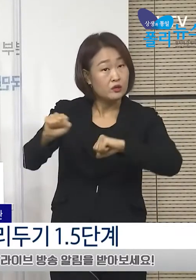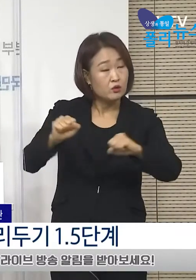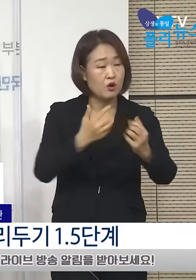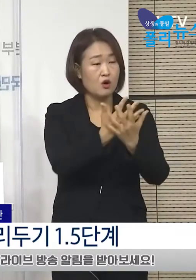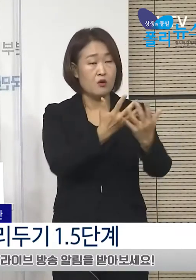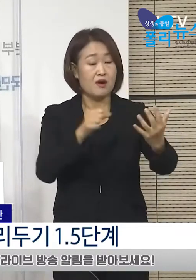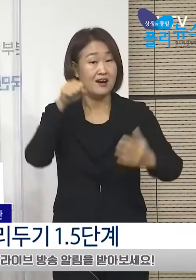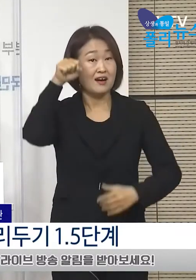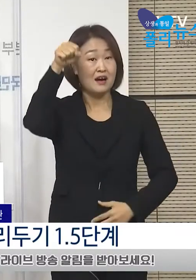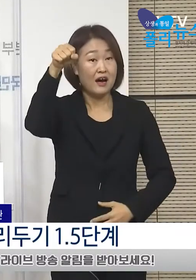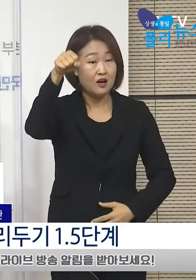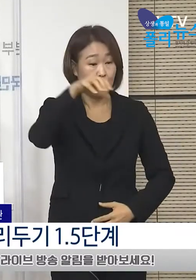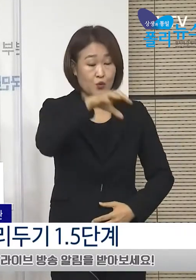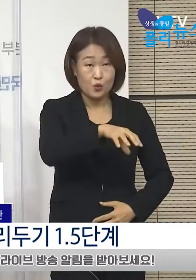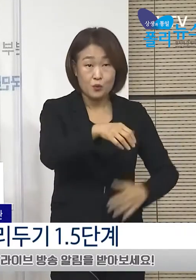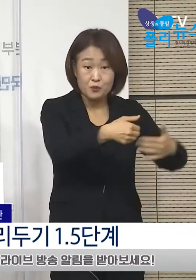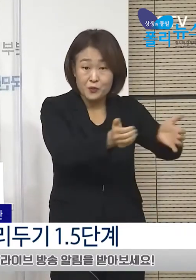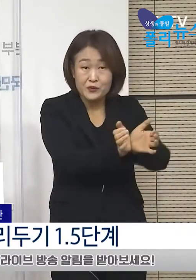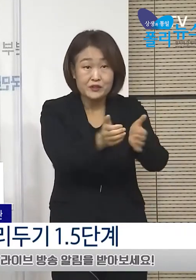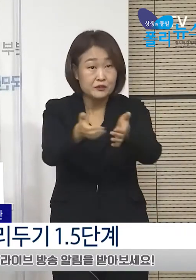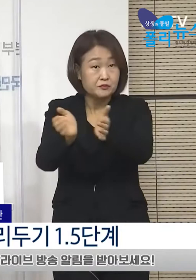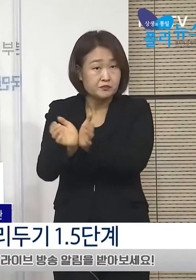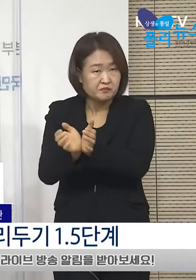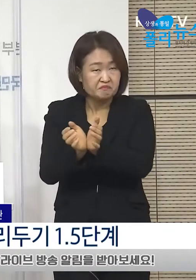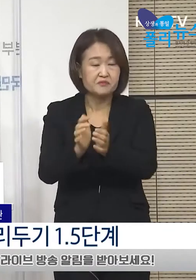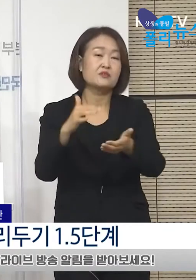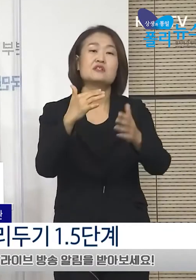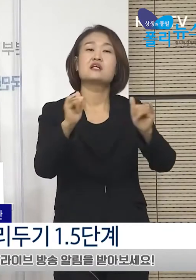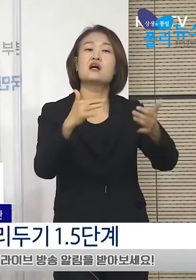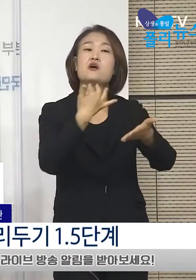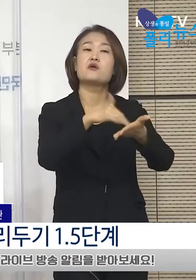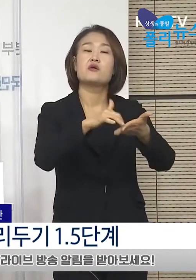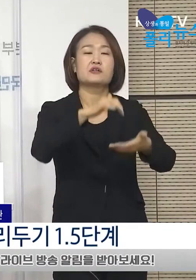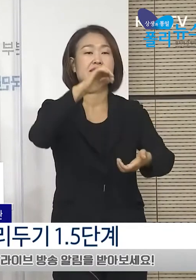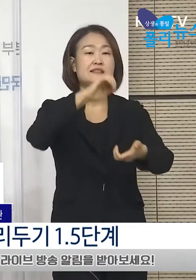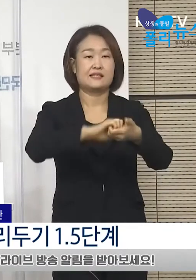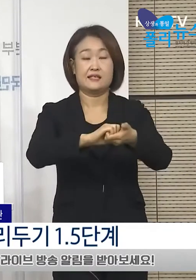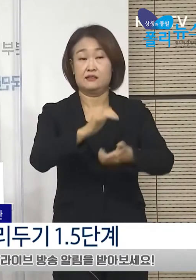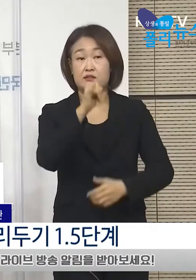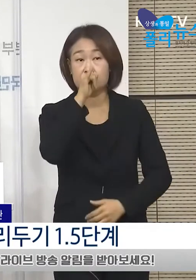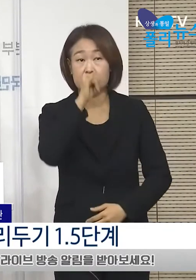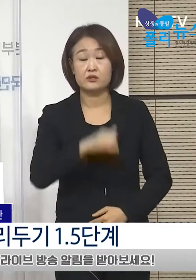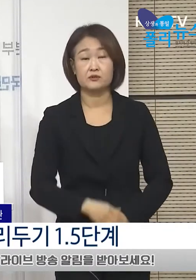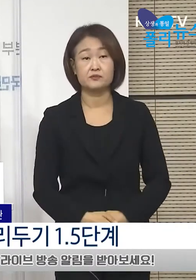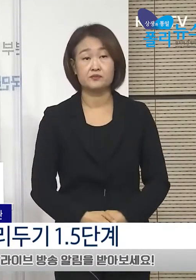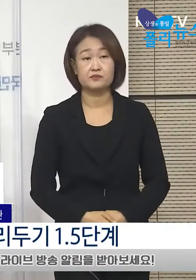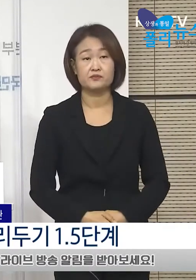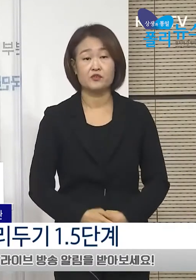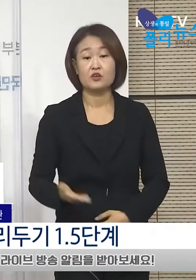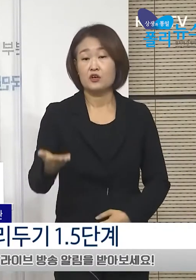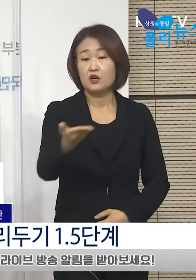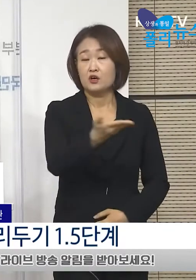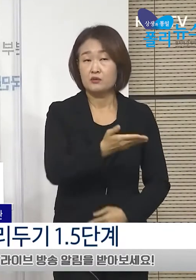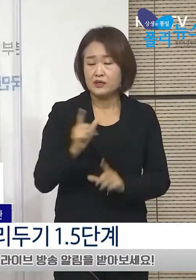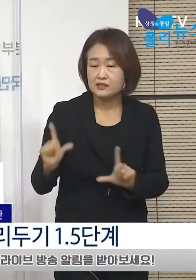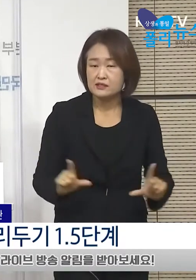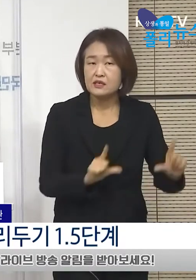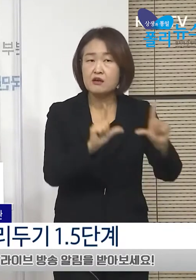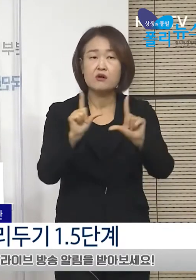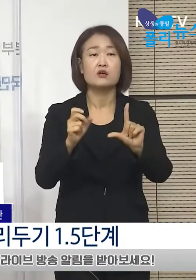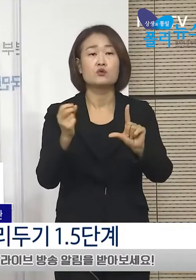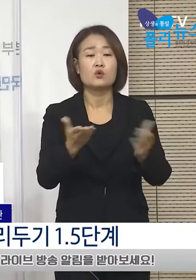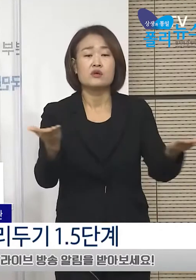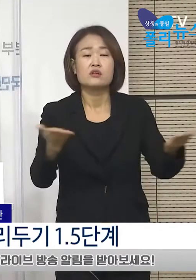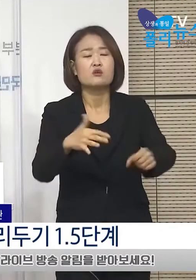위험도가 높은 집합과 모임은 인원이 제한됩니다. 많은 국민들의 일상과 생업에